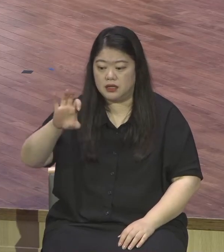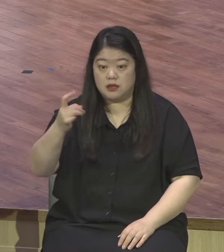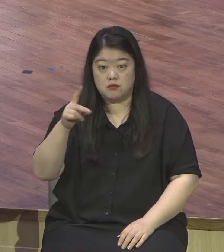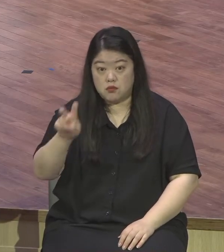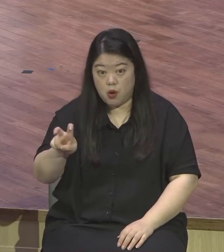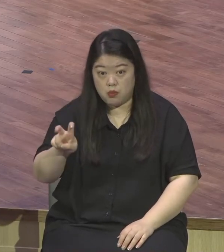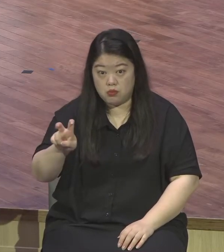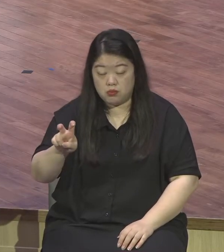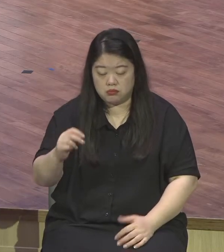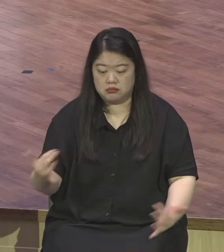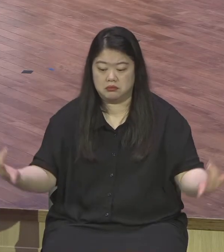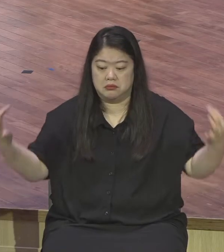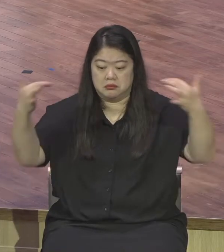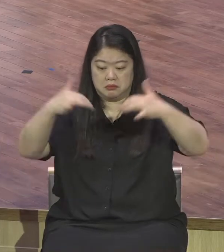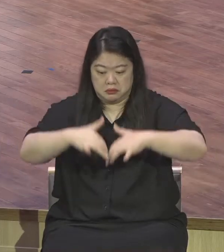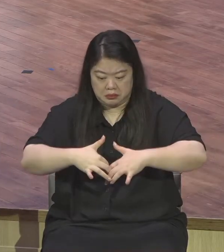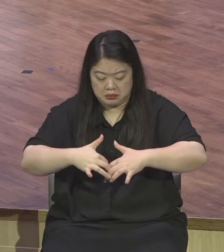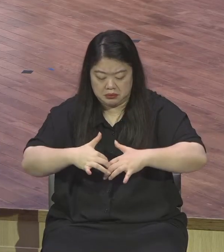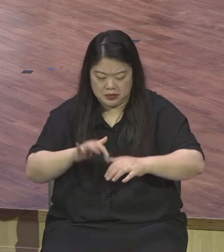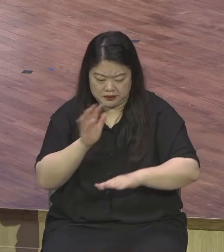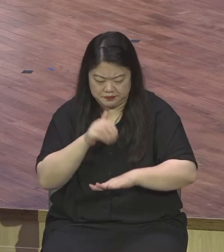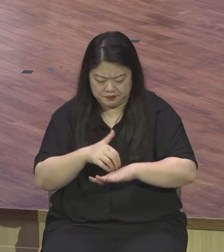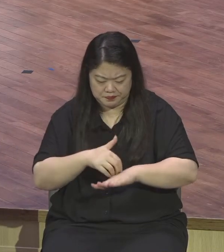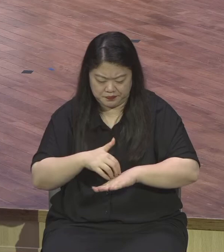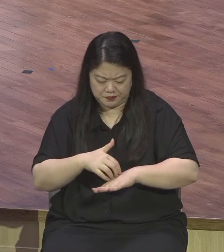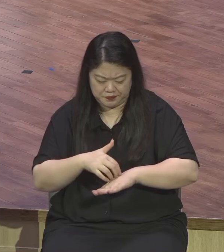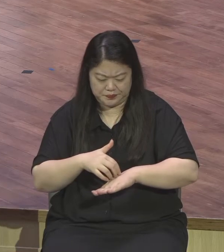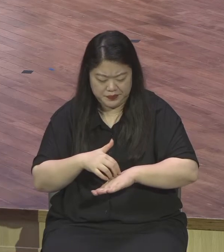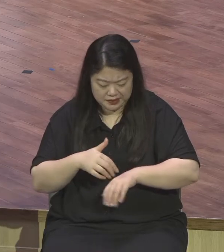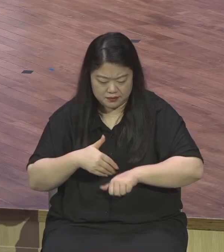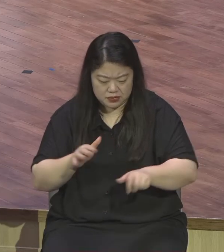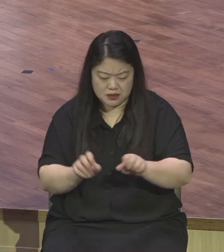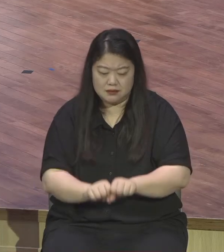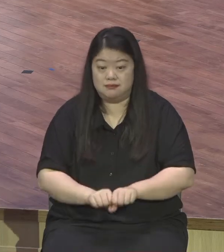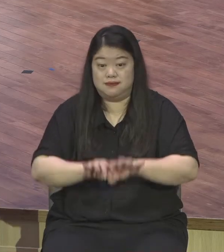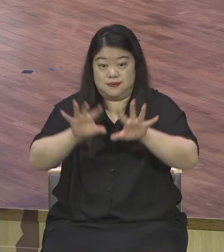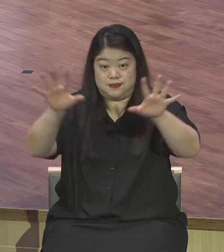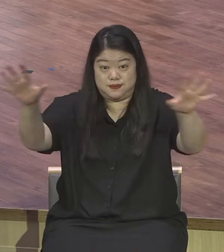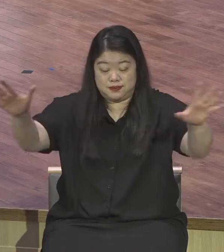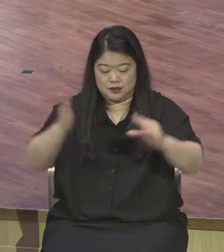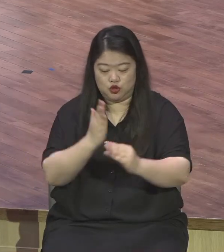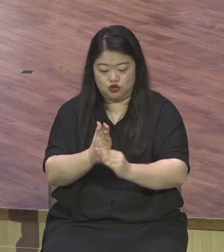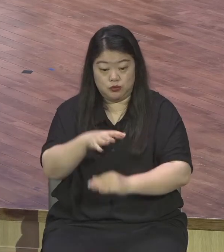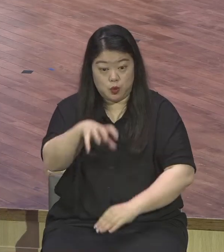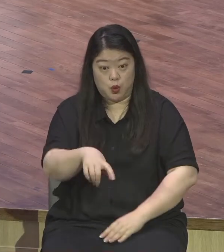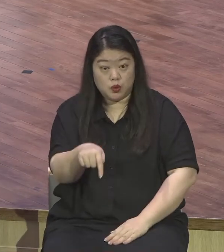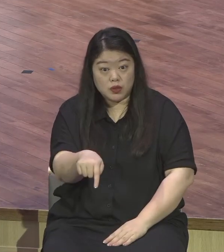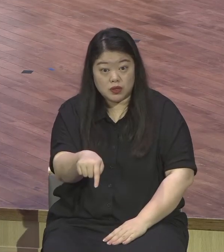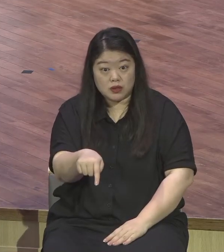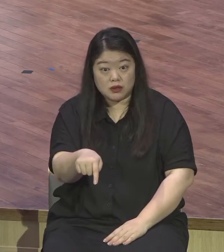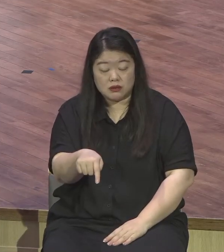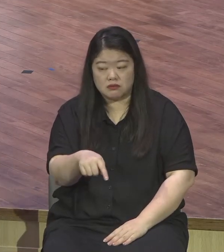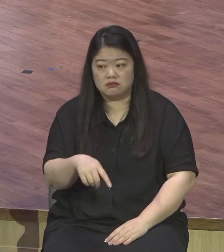구경하지 마시고 누가 하겠지 이런 구경꾼들 덜러리 하지 마시고